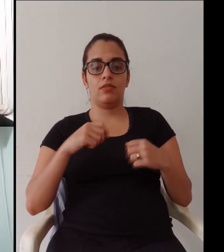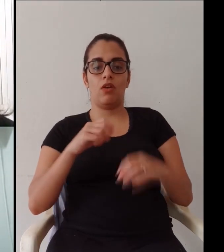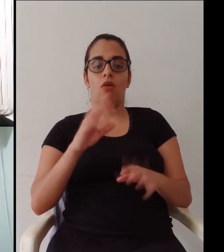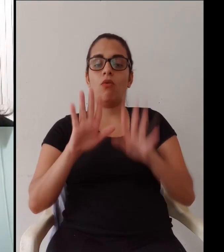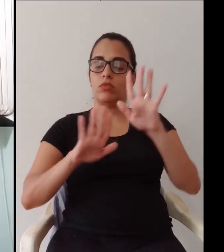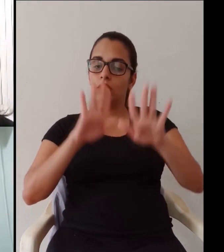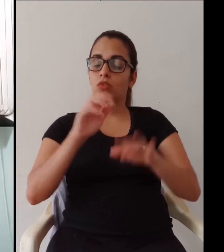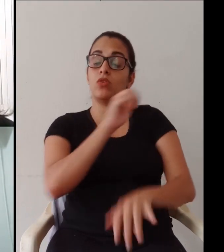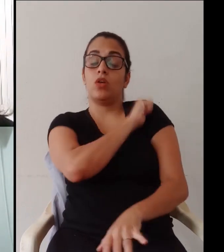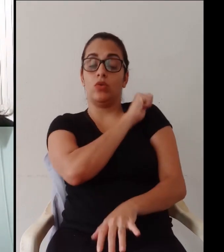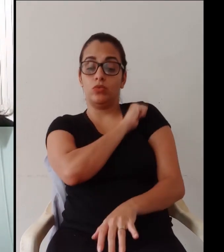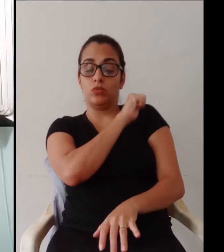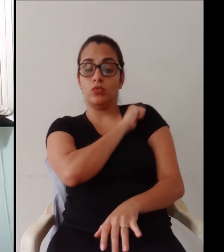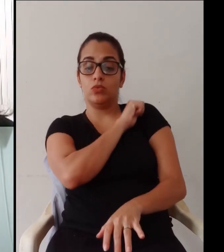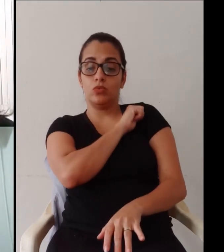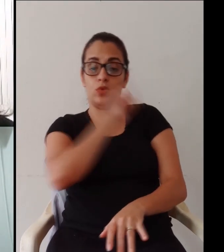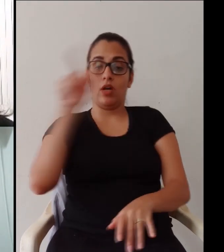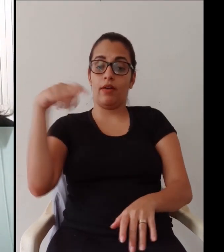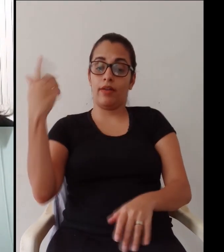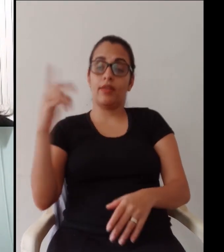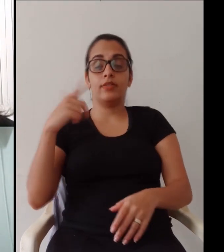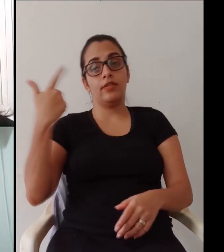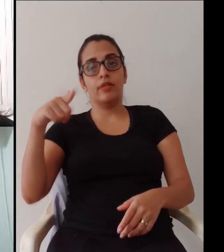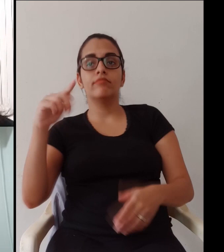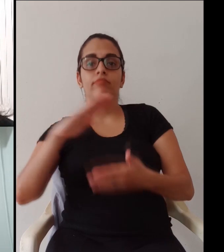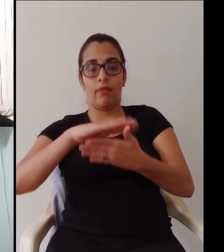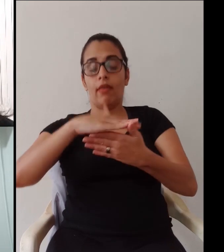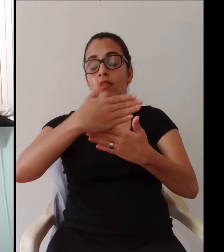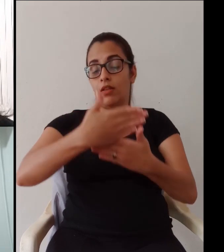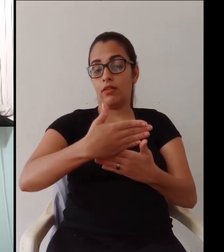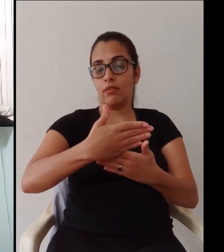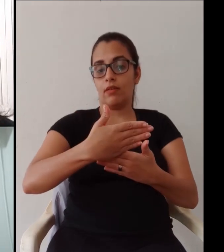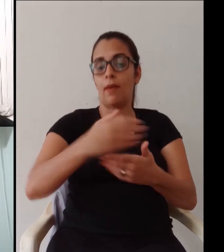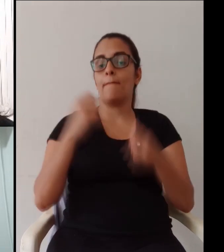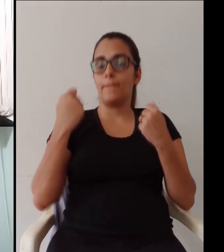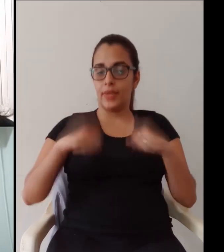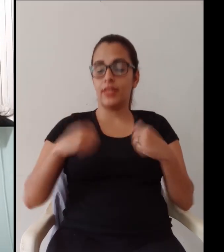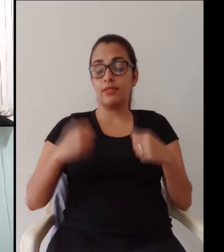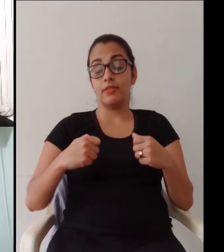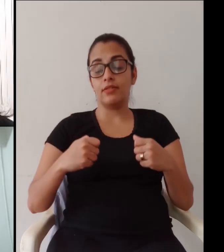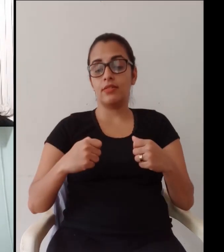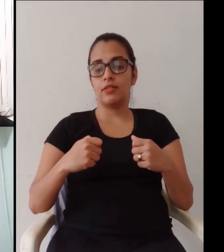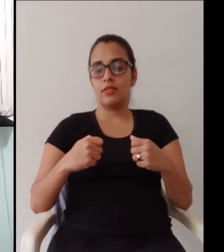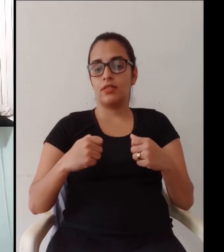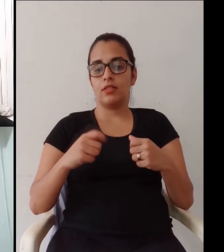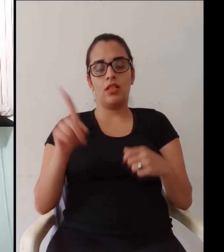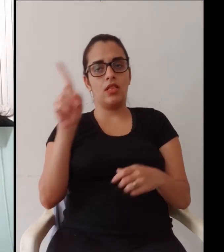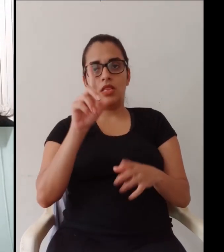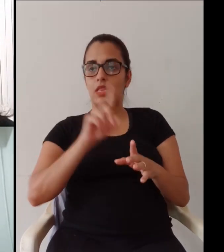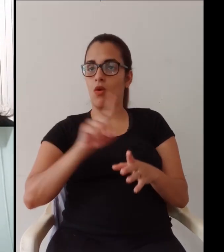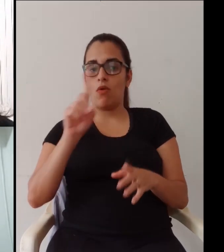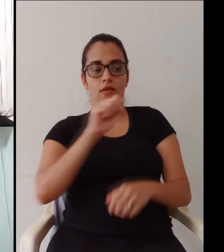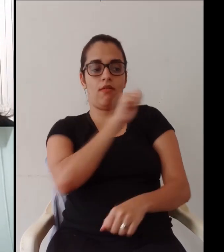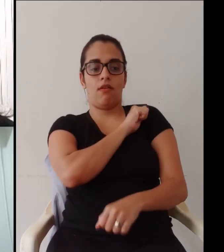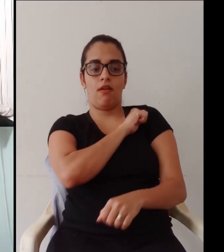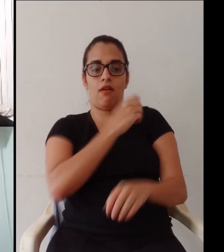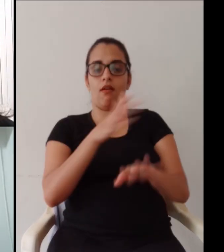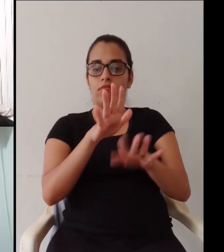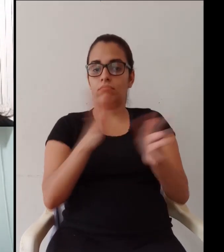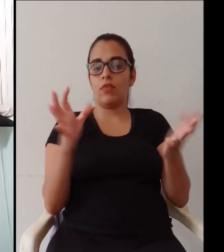um cuidado eu não acho que é falta de organização é prudência mesmo é um cuidado com os nossos alunos principalmente para que com aqueles que não